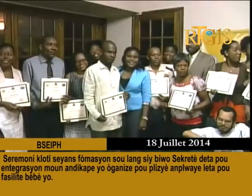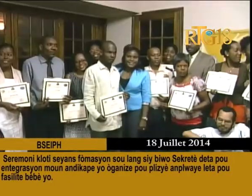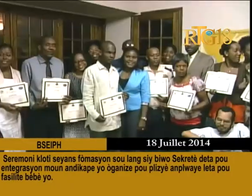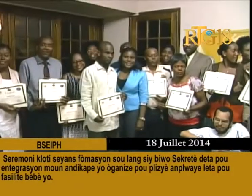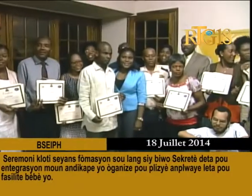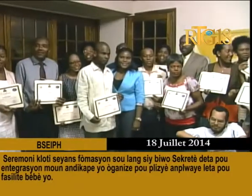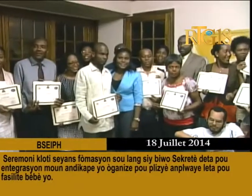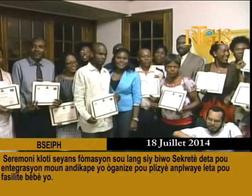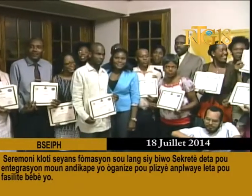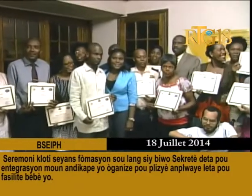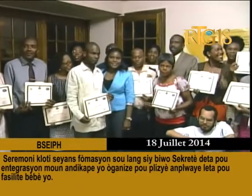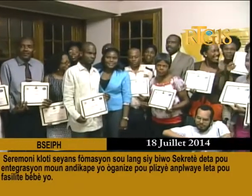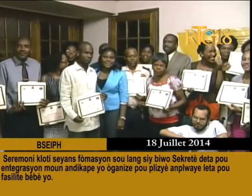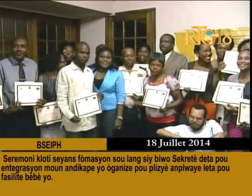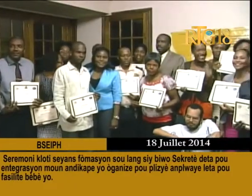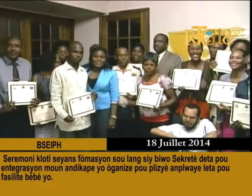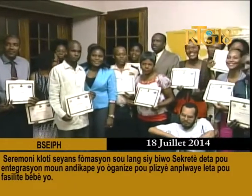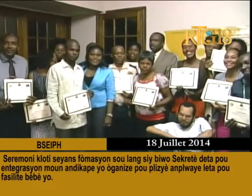pilote.